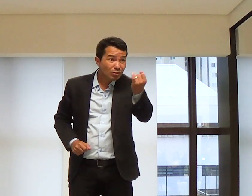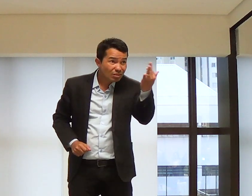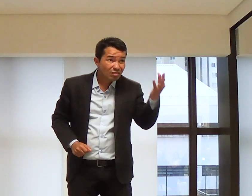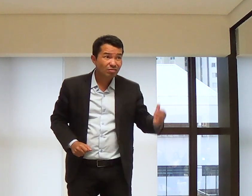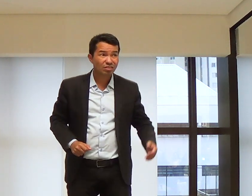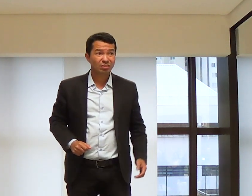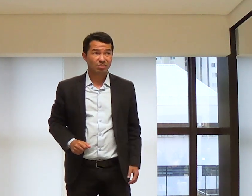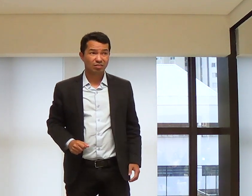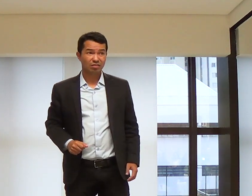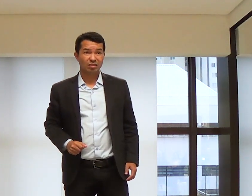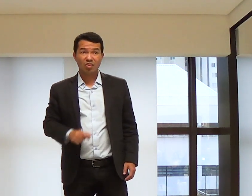Quantas vezes.